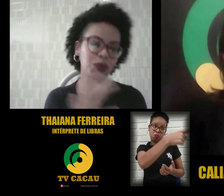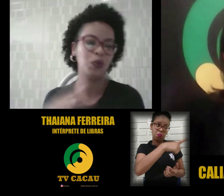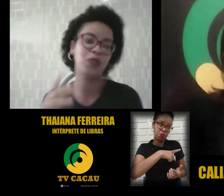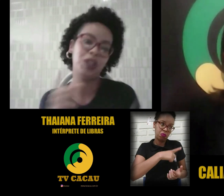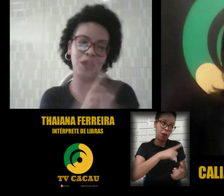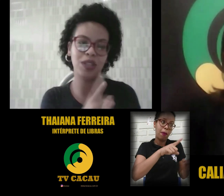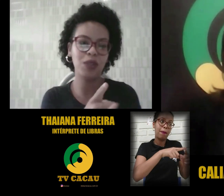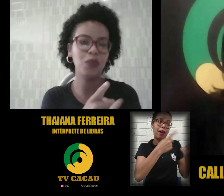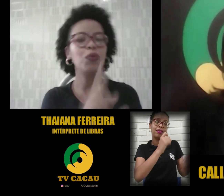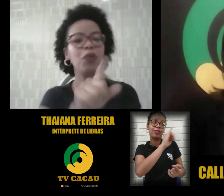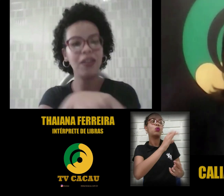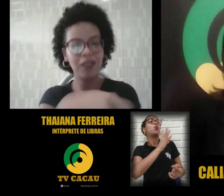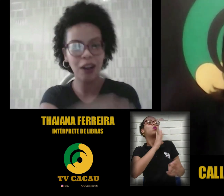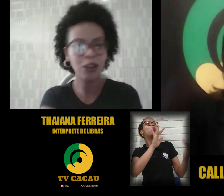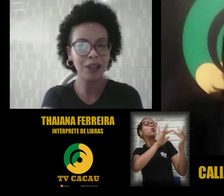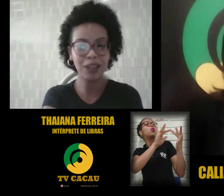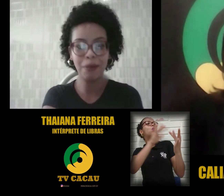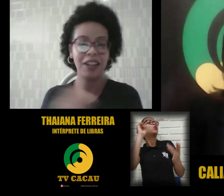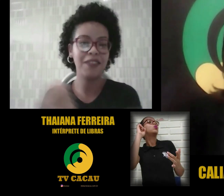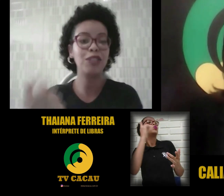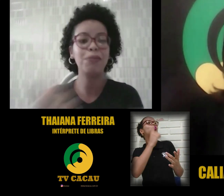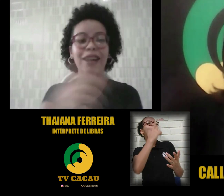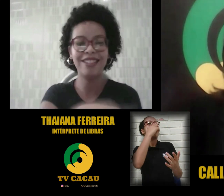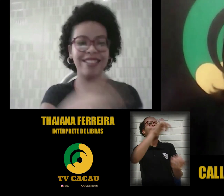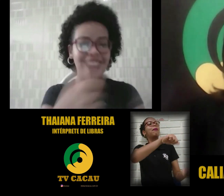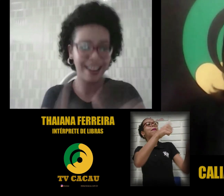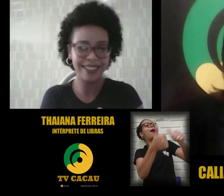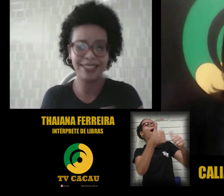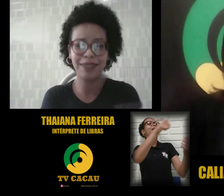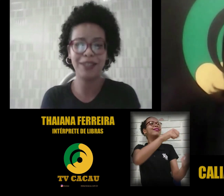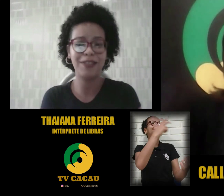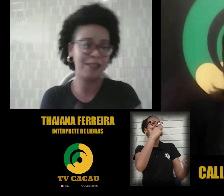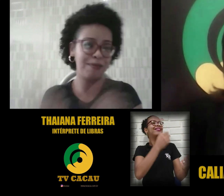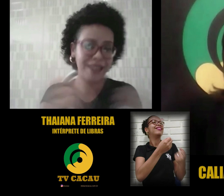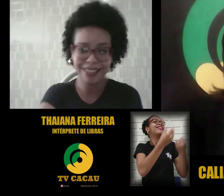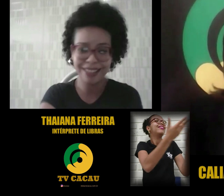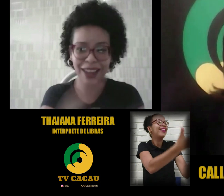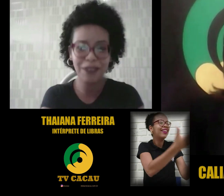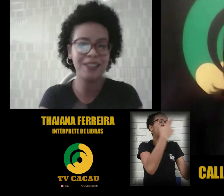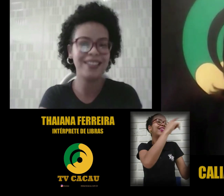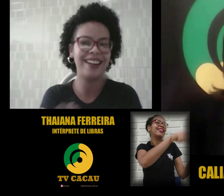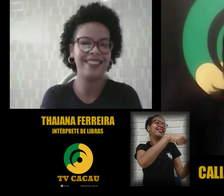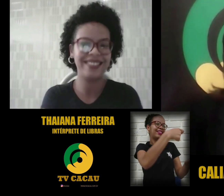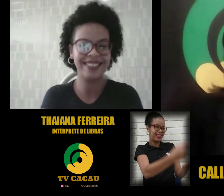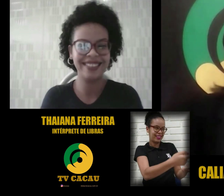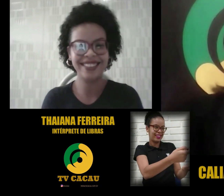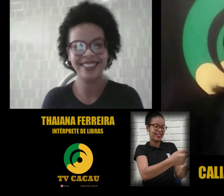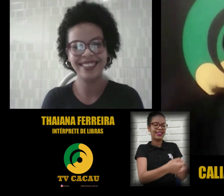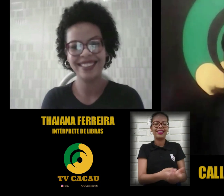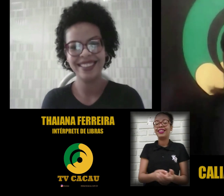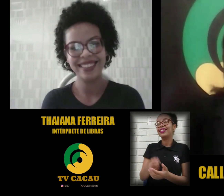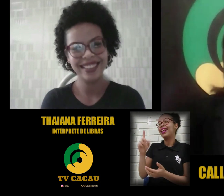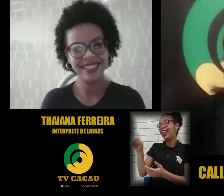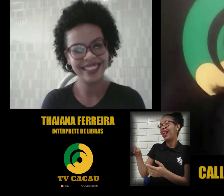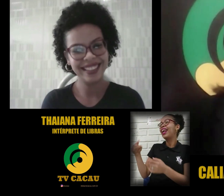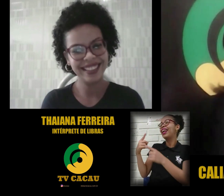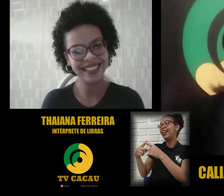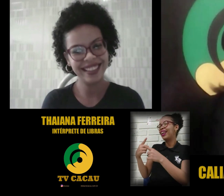você conhecer um surdo, automaticamente ele vai te batizar, né? A gente chama assim. Vai te batizar com sinal. É, na época, porque eu usava um